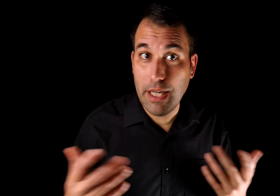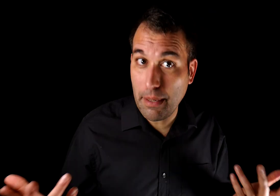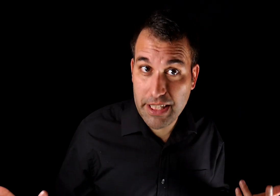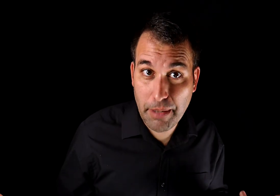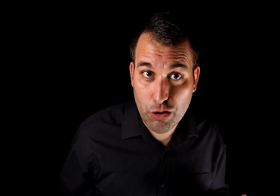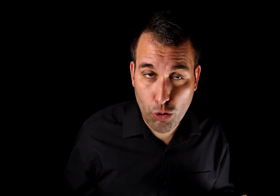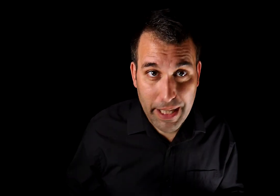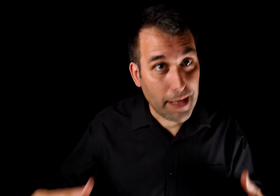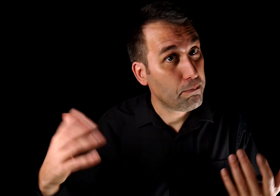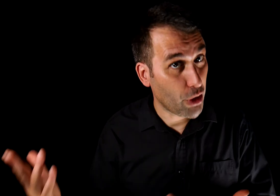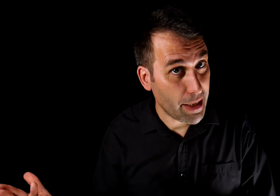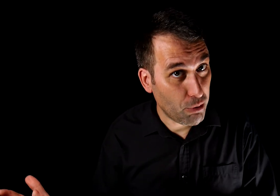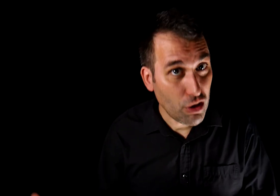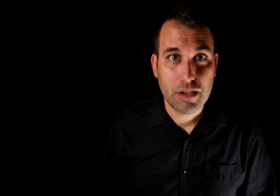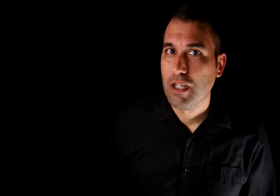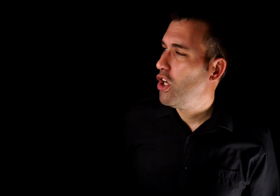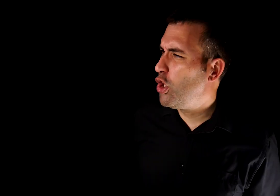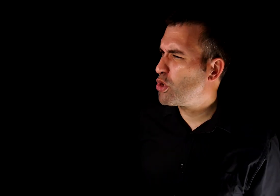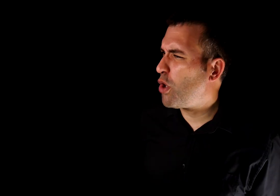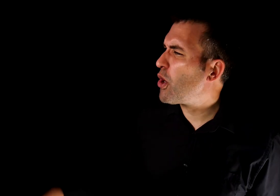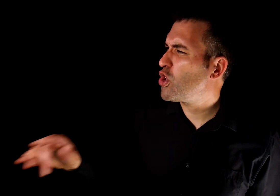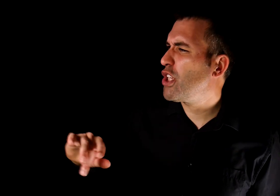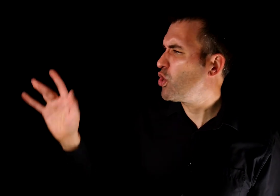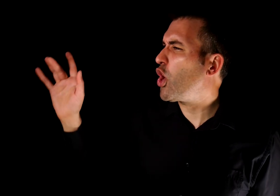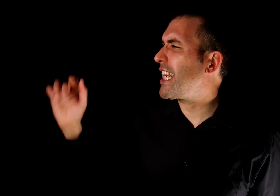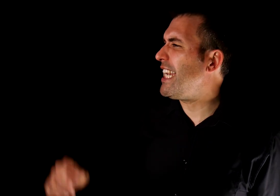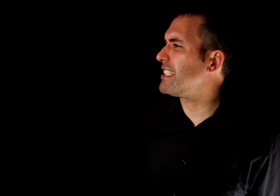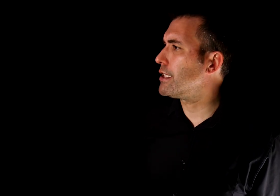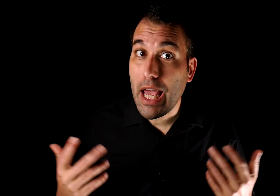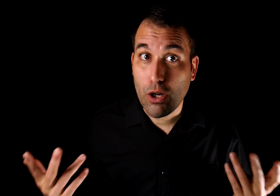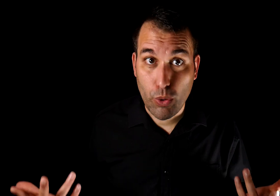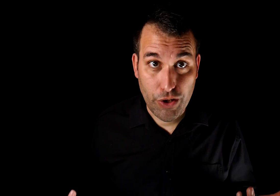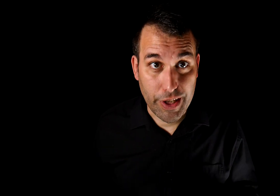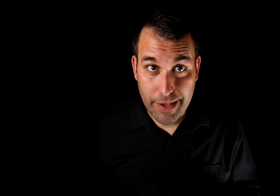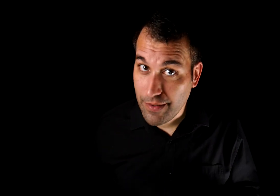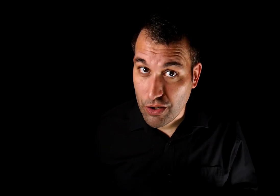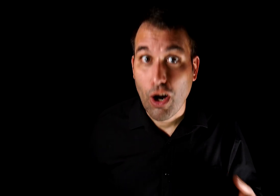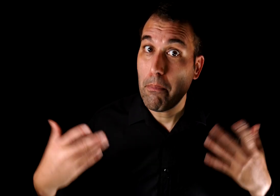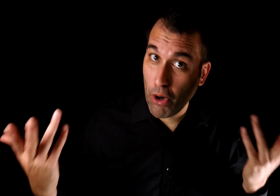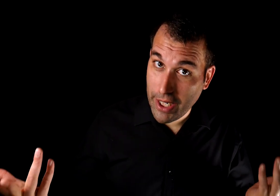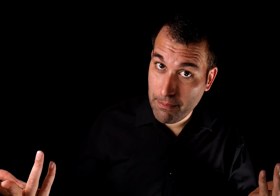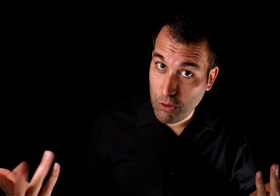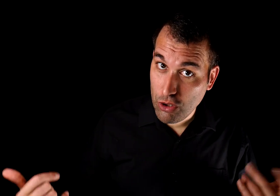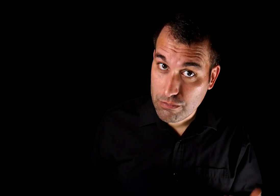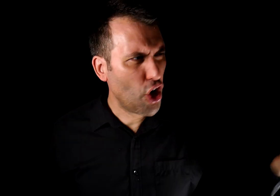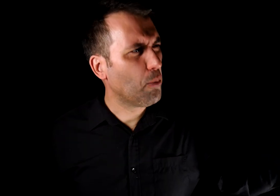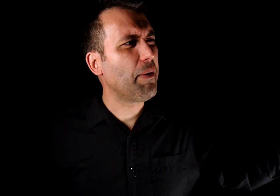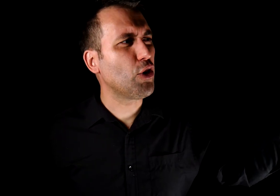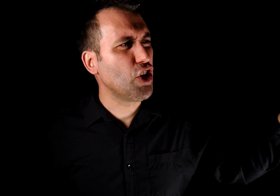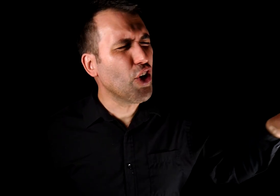La víctima inculpada. Por ejemplo, lo buscó por lo seductora, que es... El juicio de intención. Por ejemplo, lo mueve el odio. No